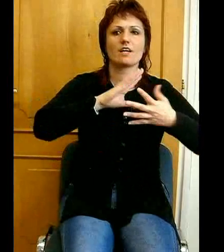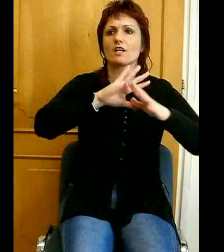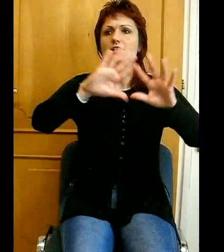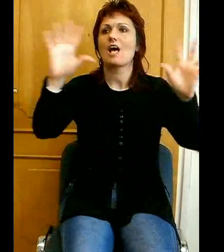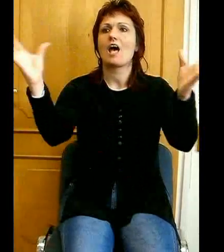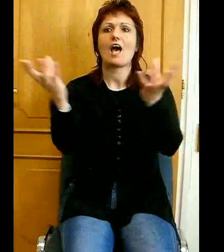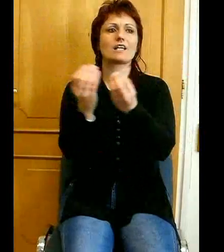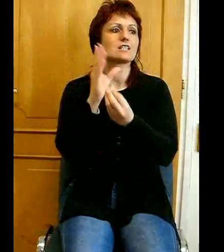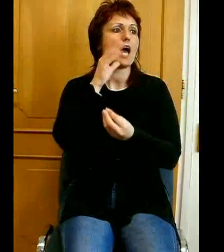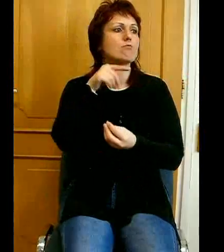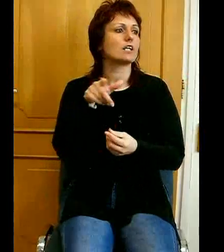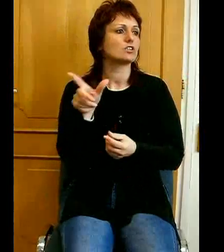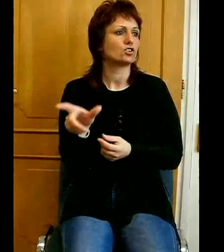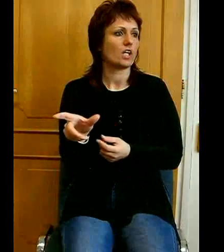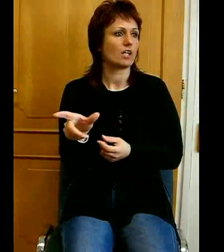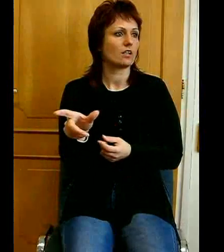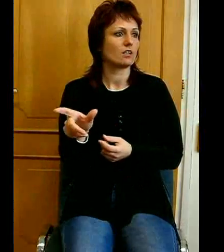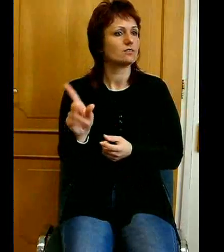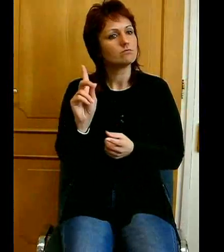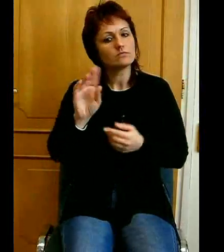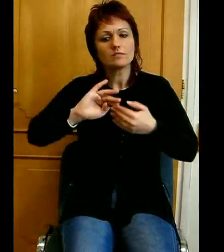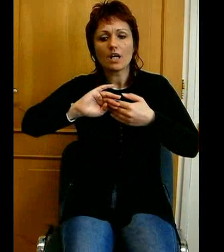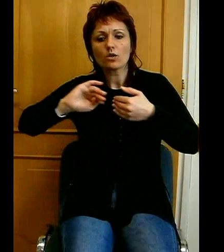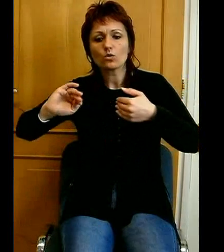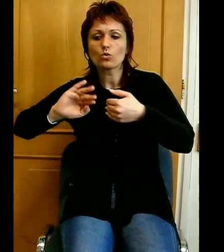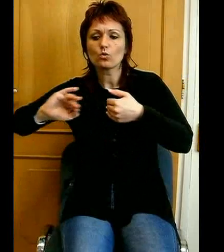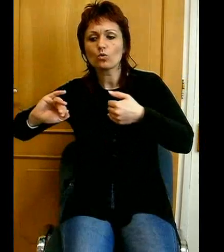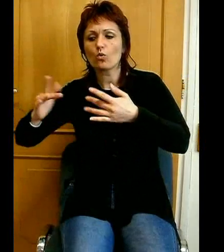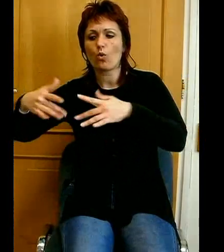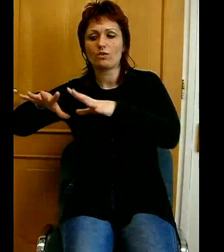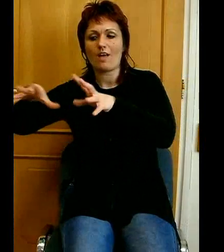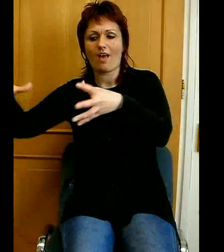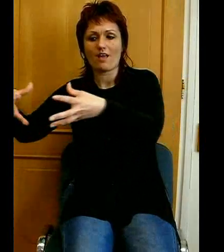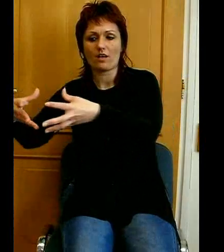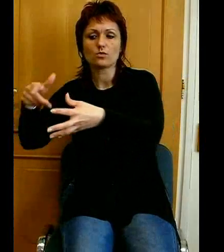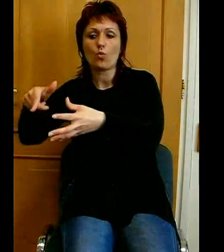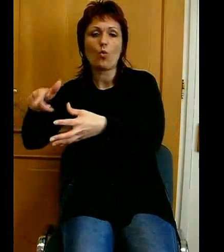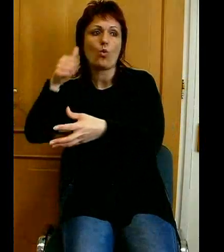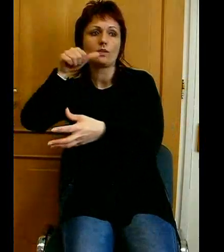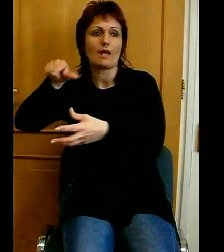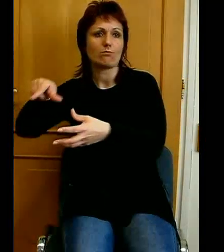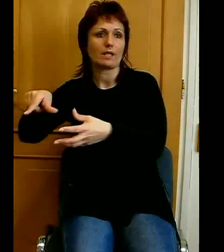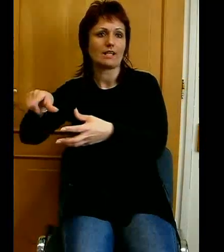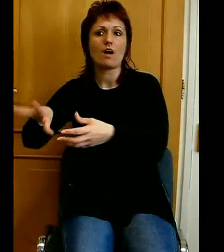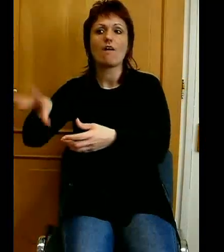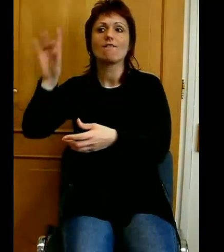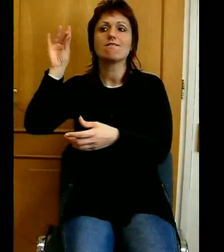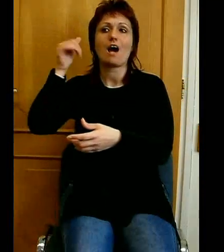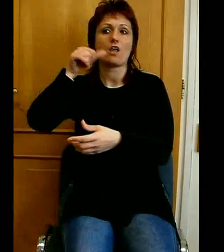helye van benne az ő népének, a választok népnek. És ő ebben is példát adott